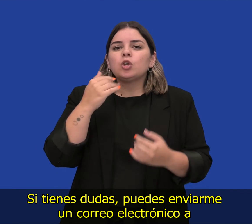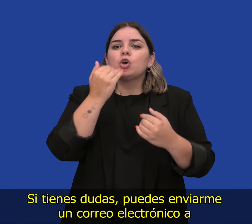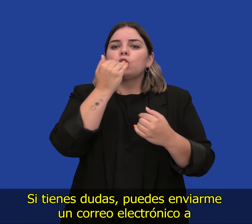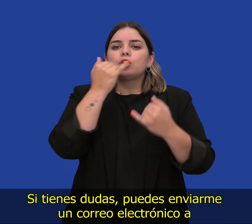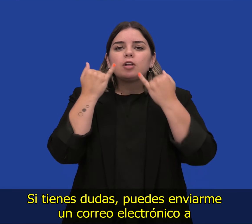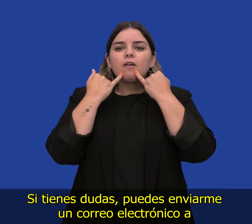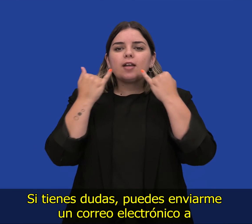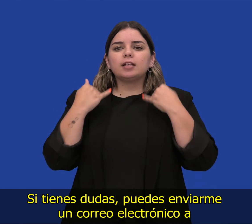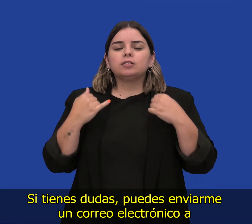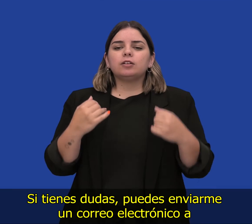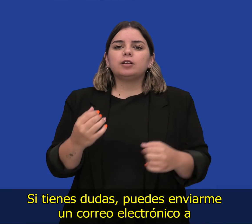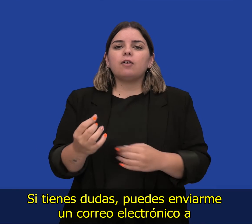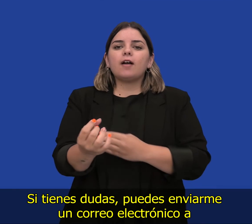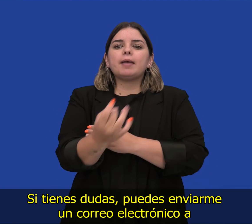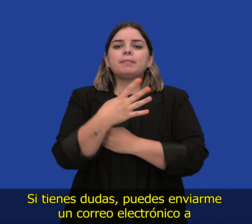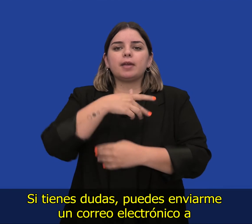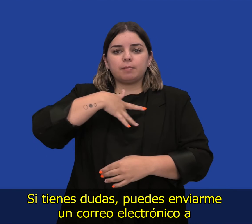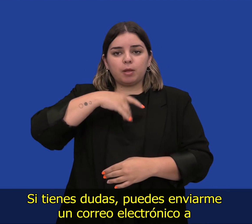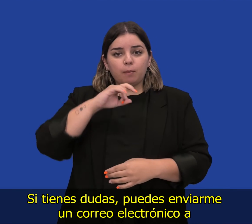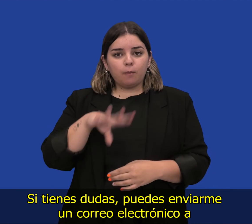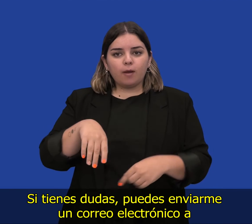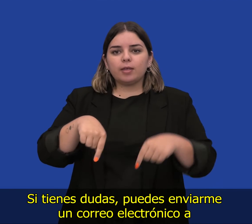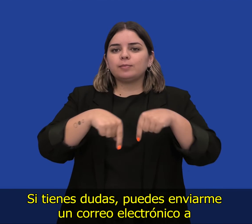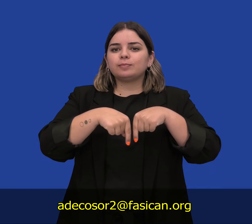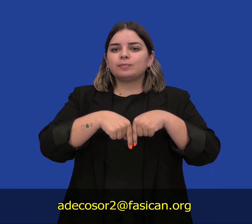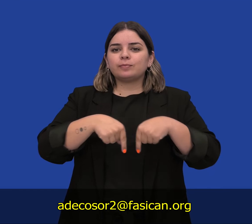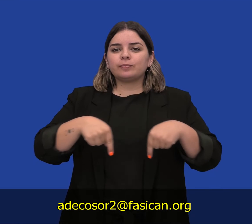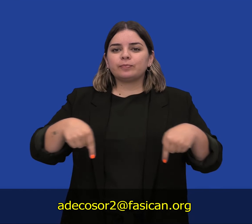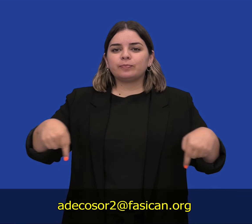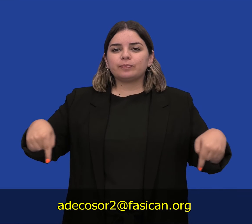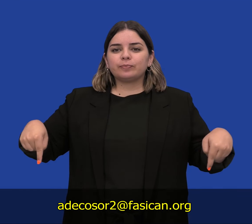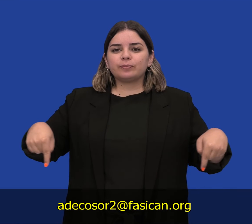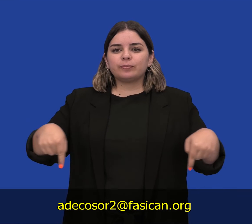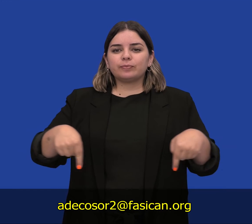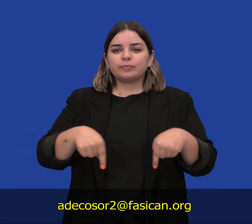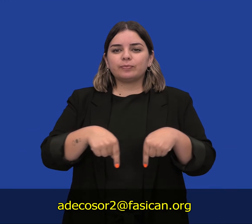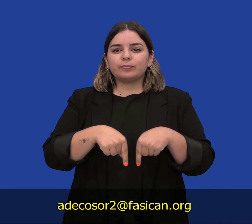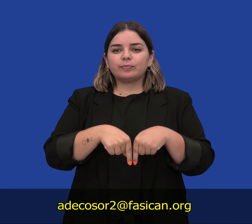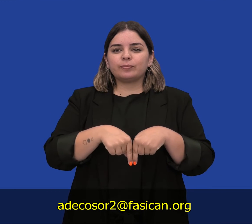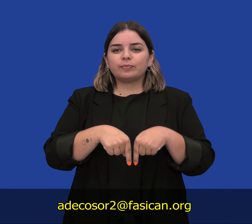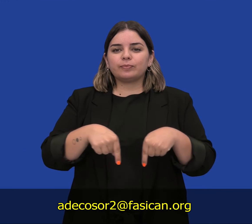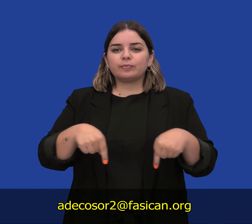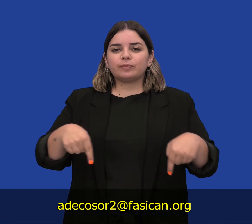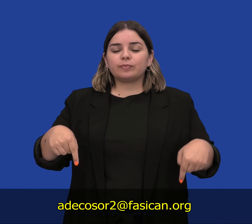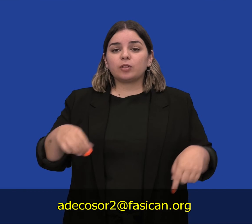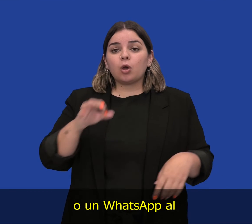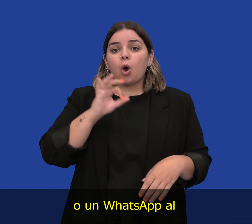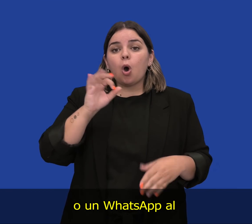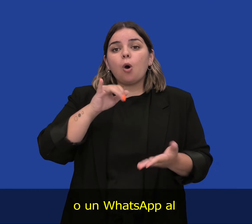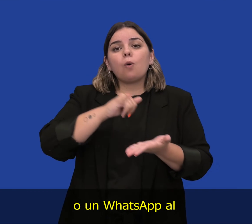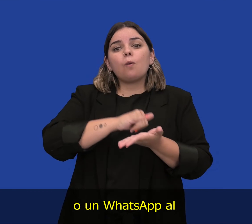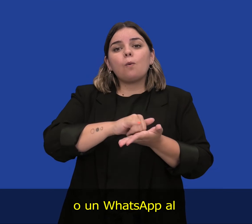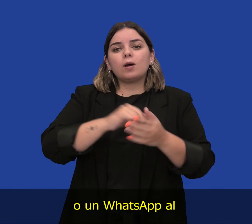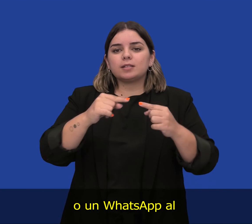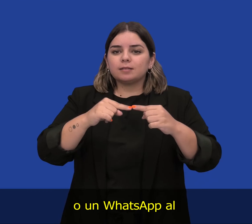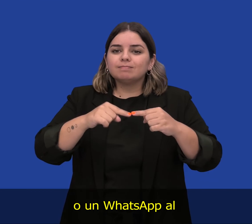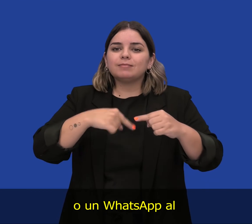electrónico a adecosor2.org o un WhatsApp al